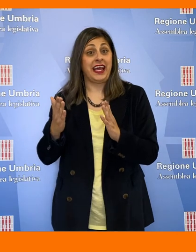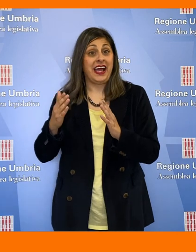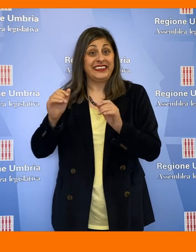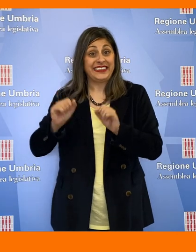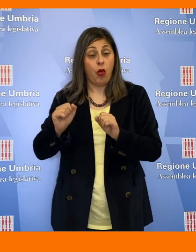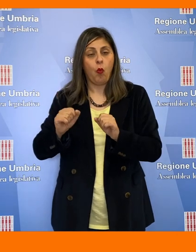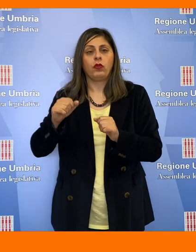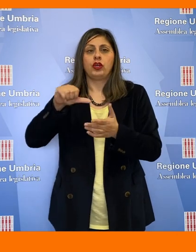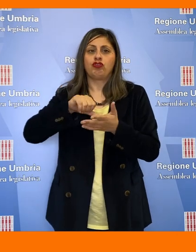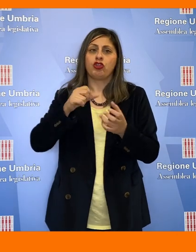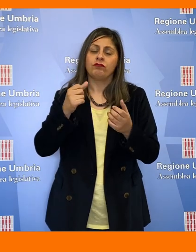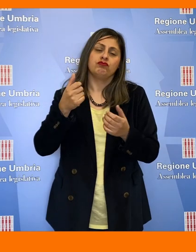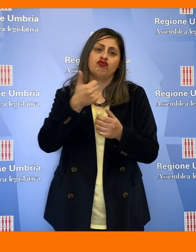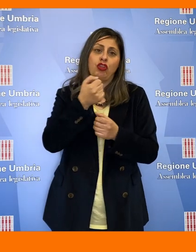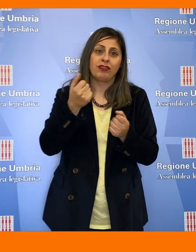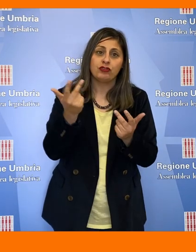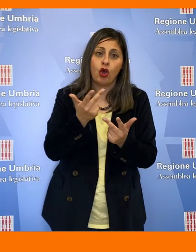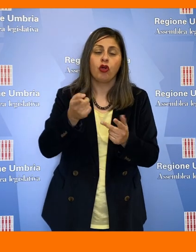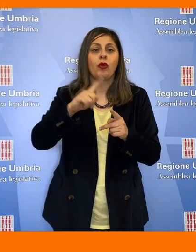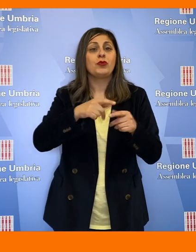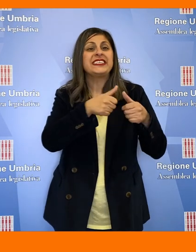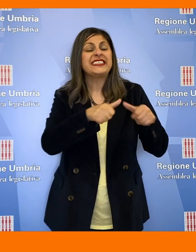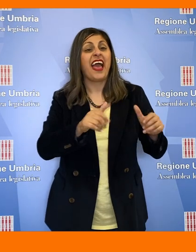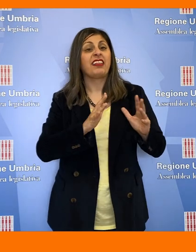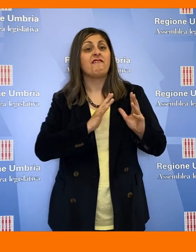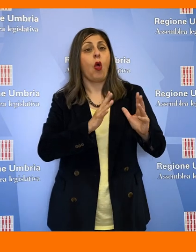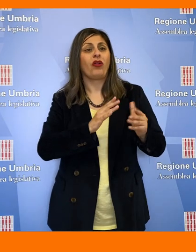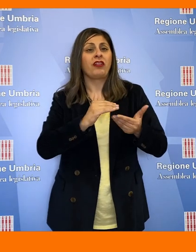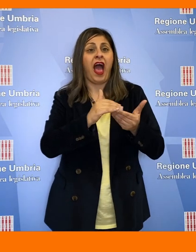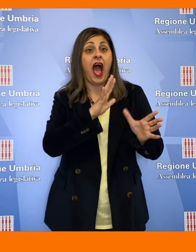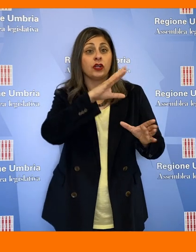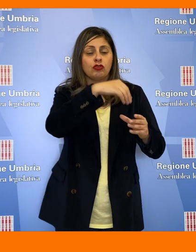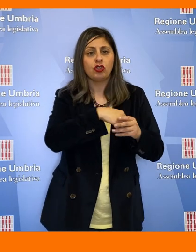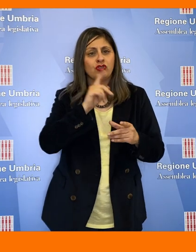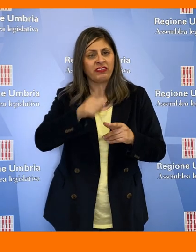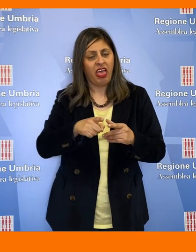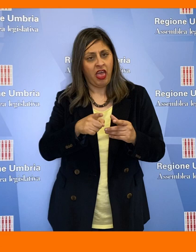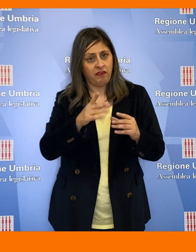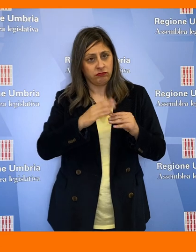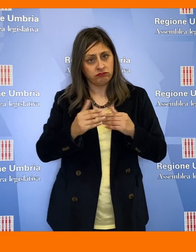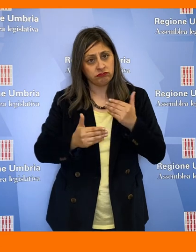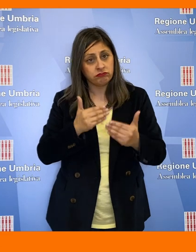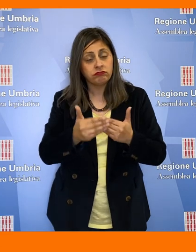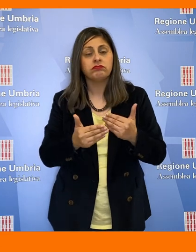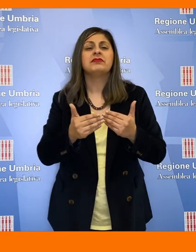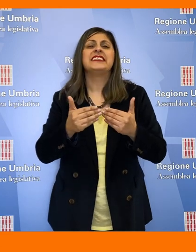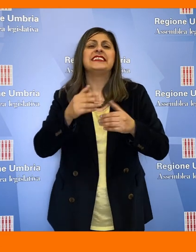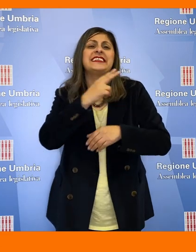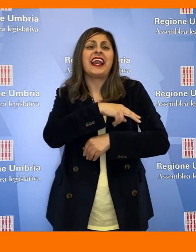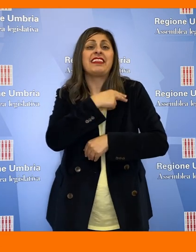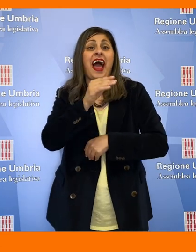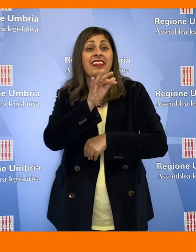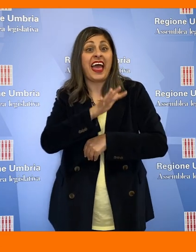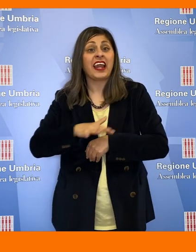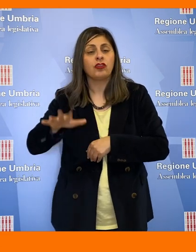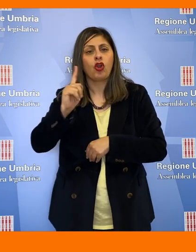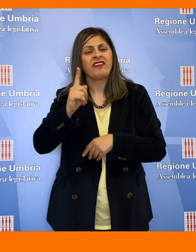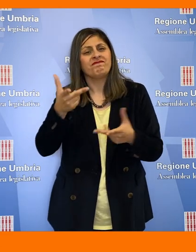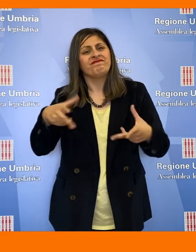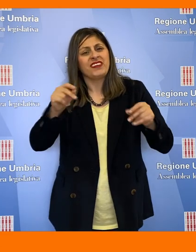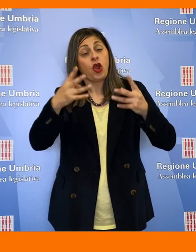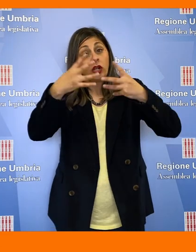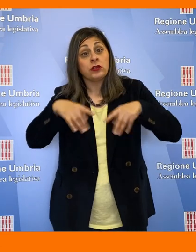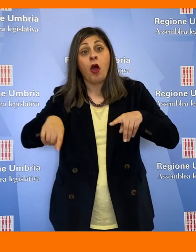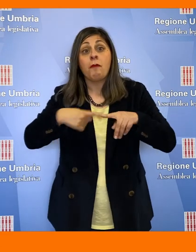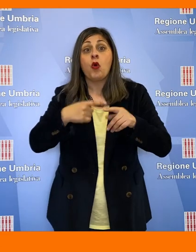che includa il 118 e una sede per le associazioni di volontariato riorganizzando la sanità territoriale e accelerare anche